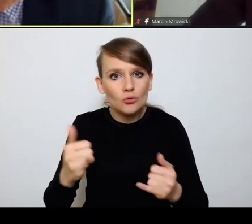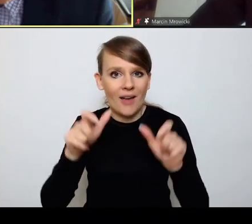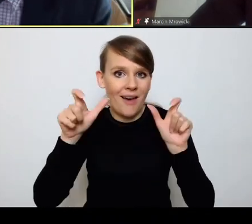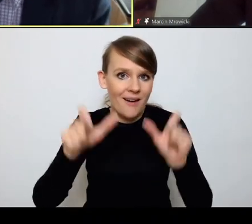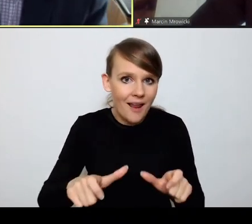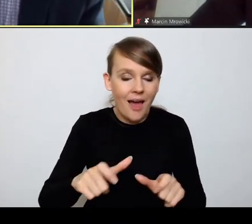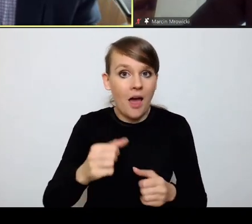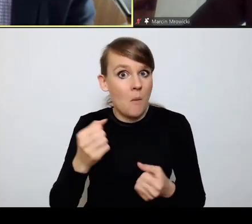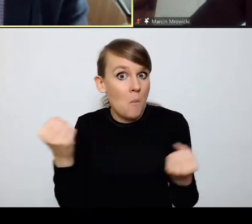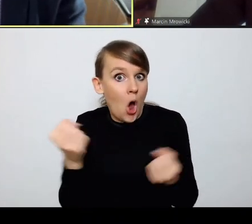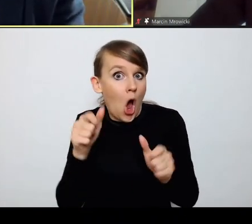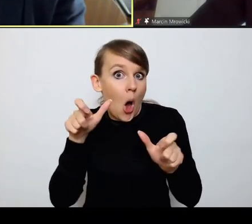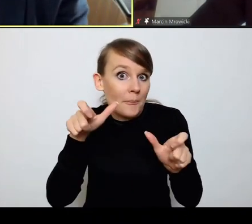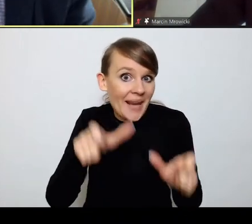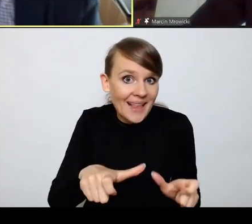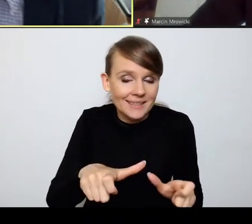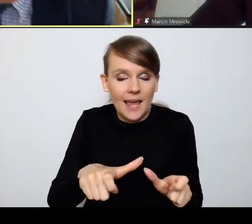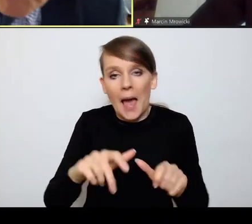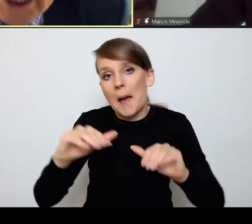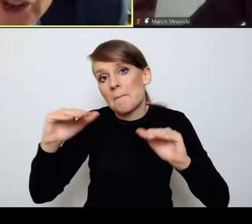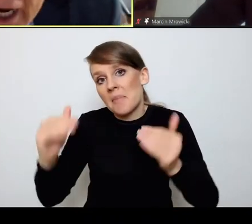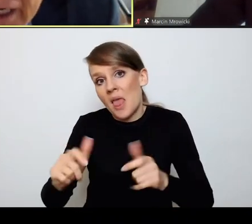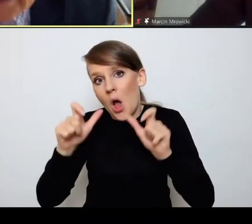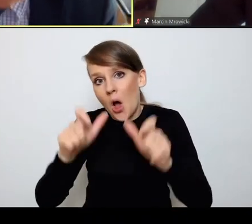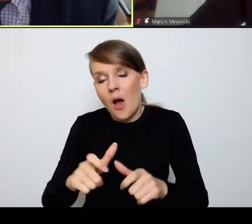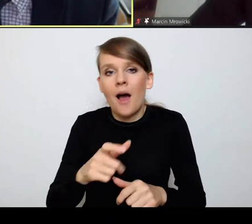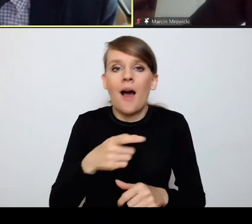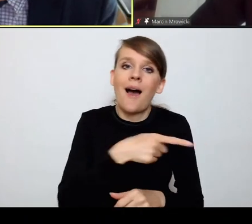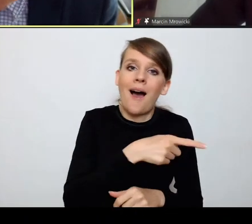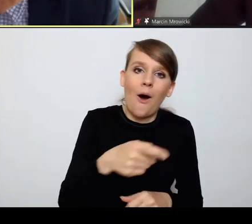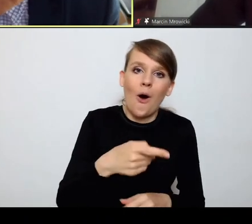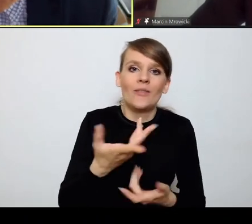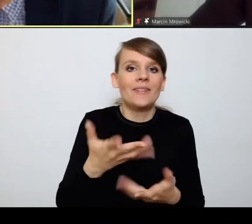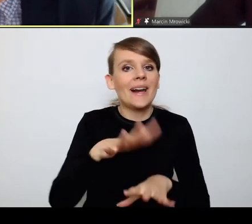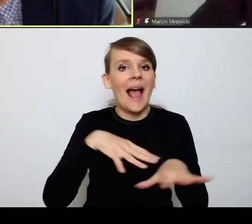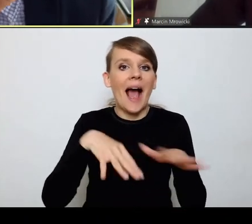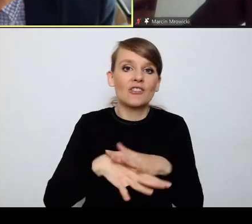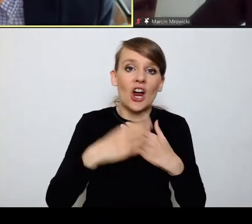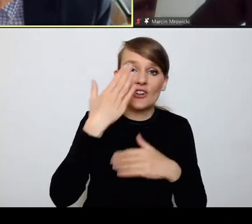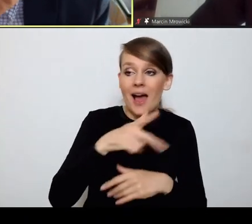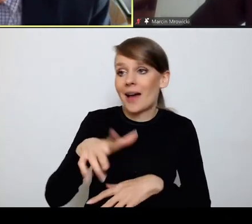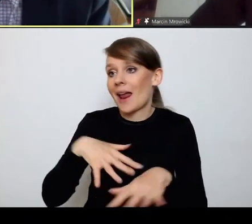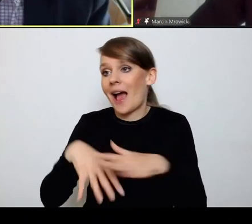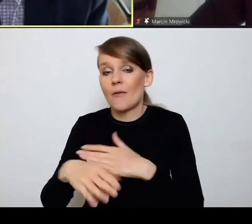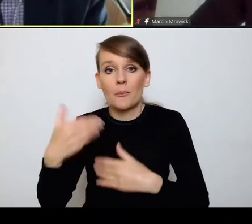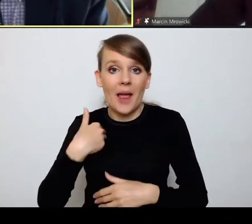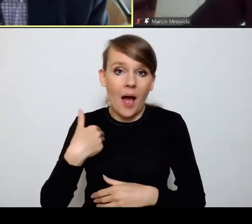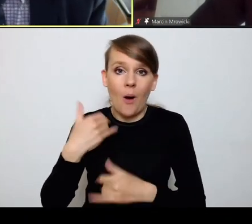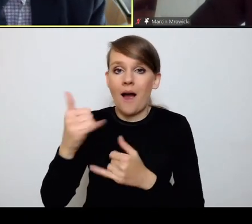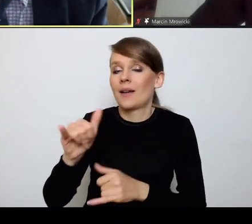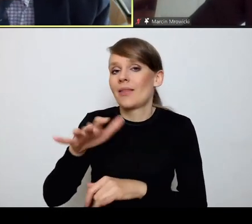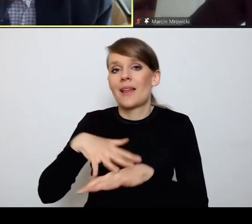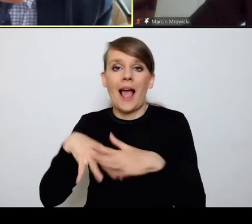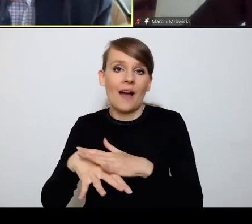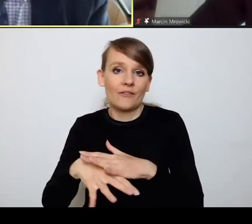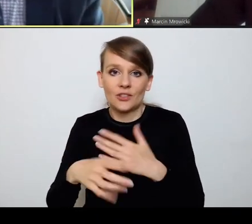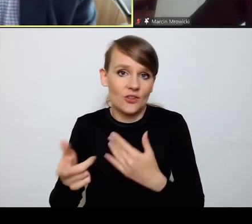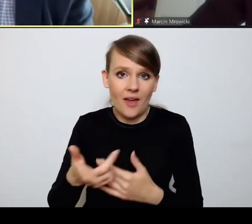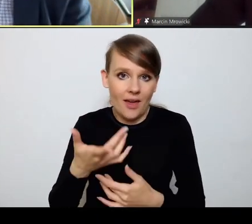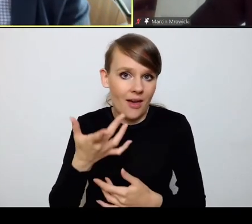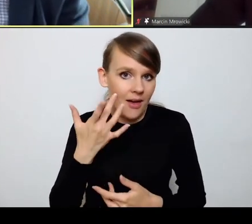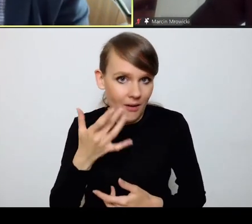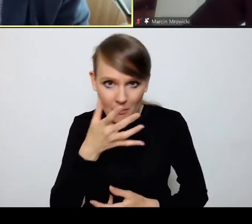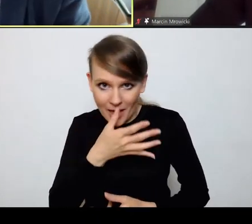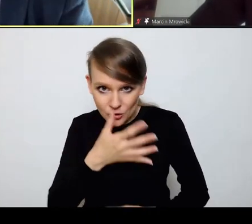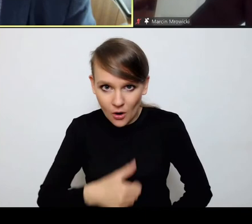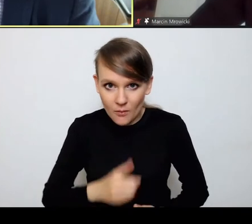opresyjne i jedne robią to w rękawiczkach czarnych, jedne robią to w białych, a jeszcze inne robią to w beżowych, prawda? I to w różnej skali